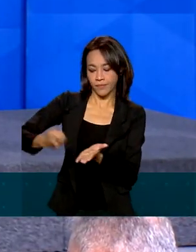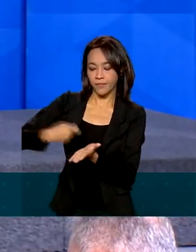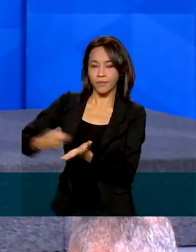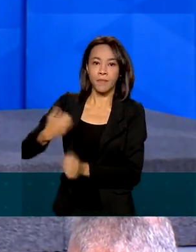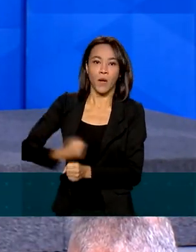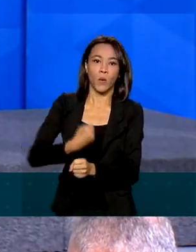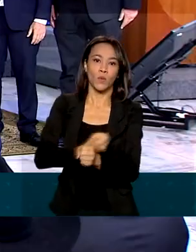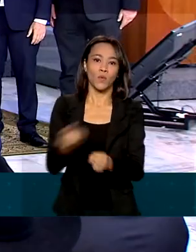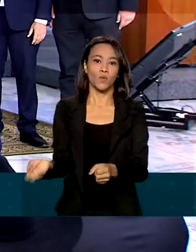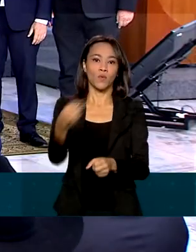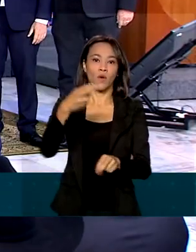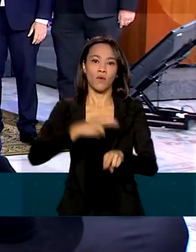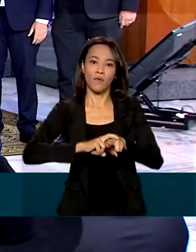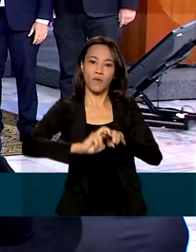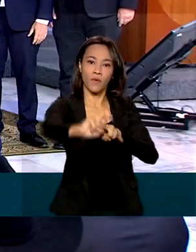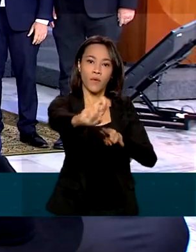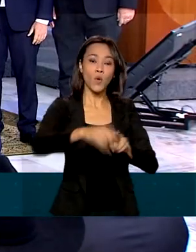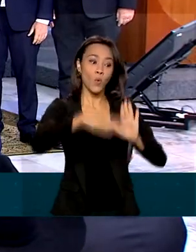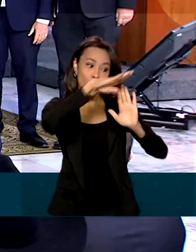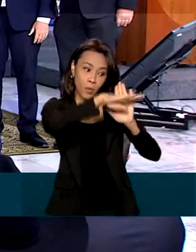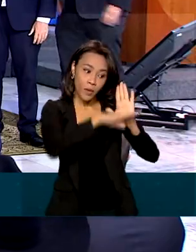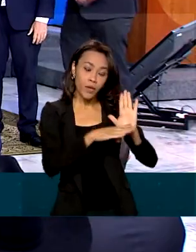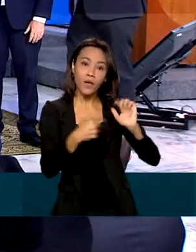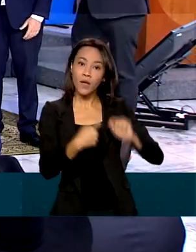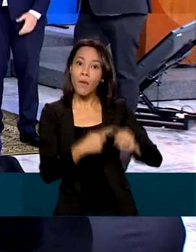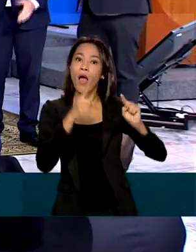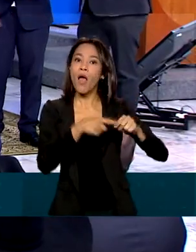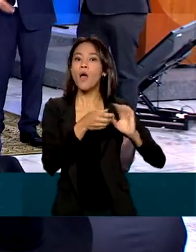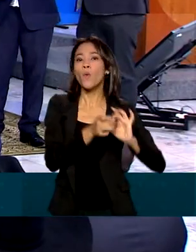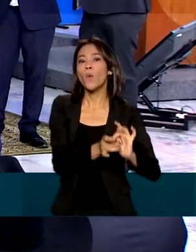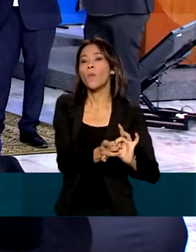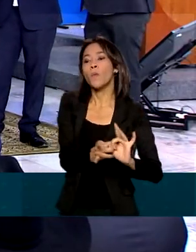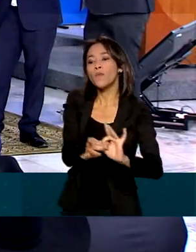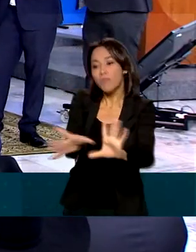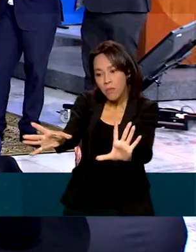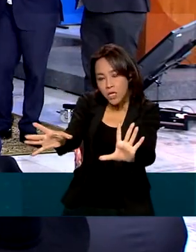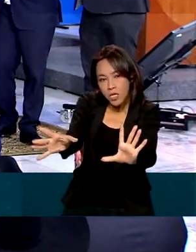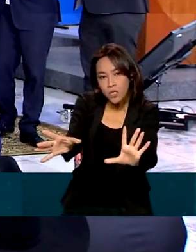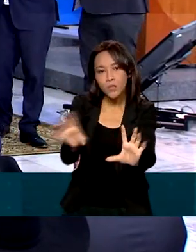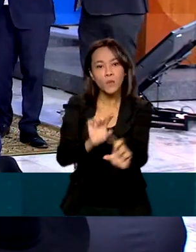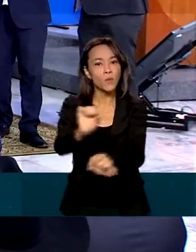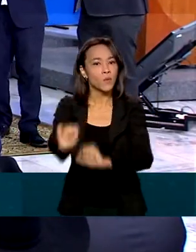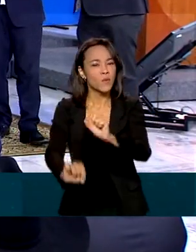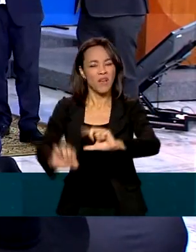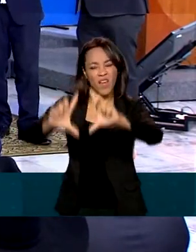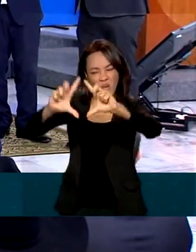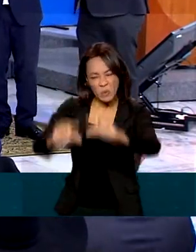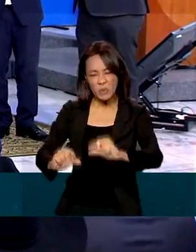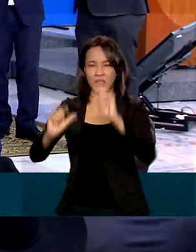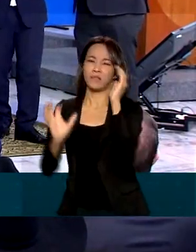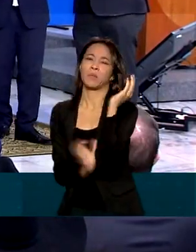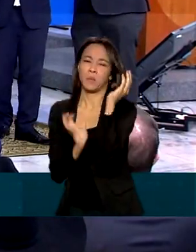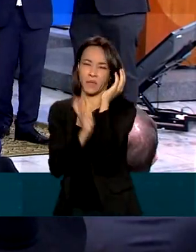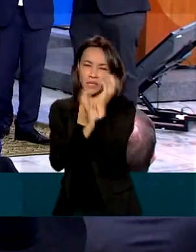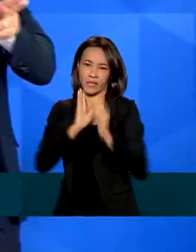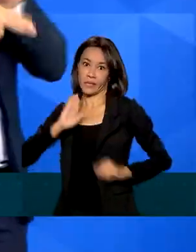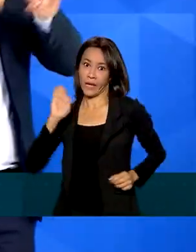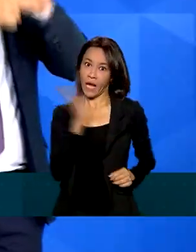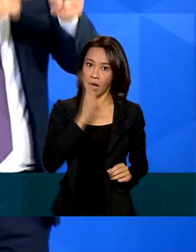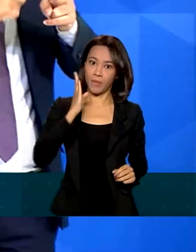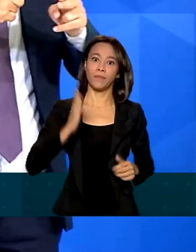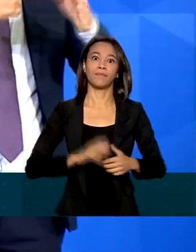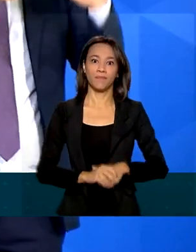ferrovias. O programa cria um instrumento de autorização, que torna o processo menos burocrático e mais rápido.